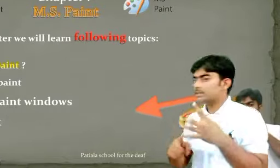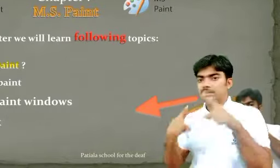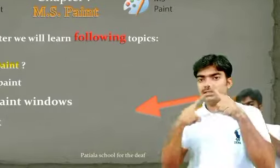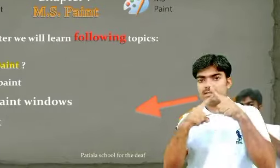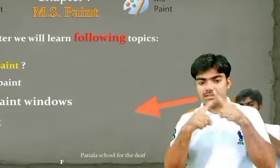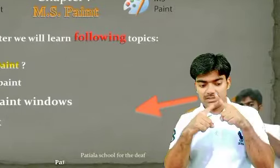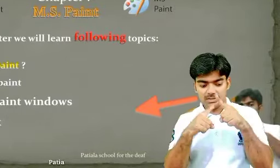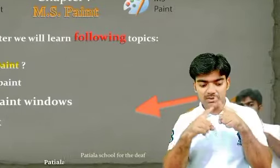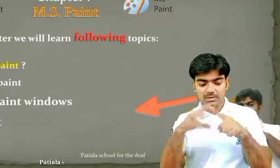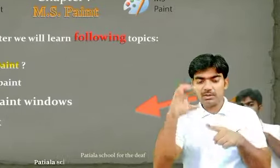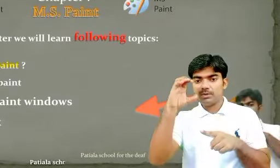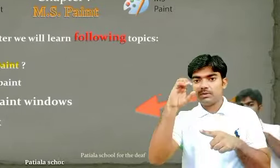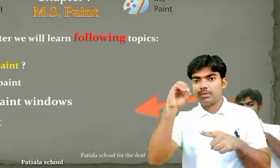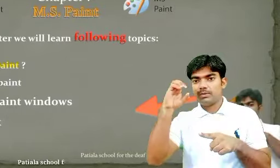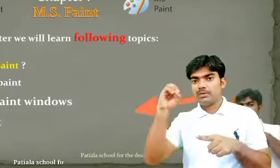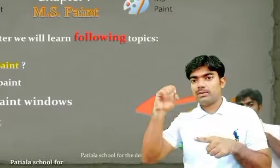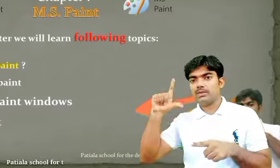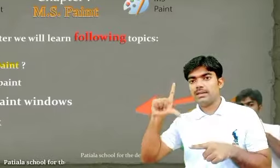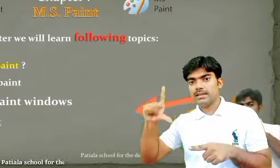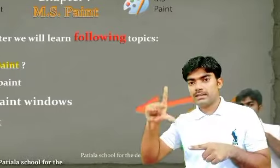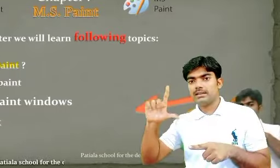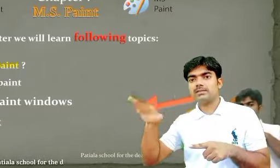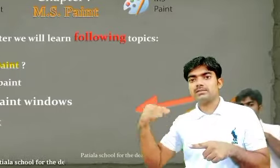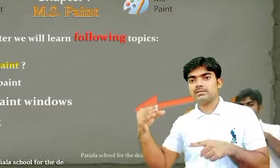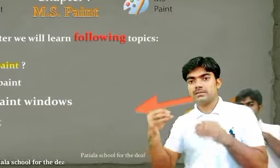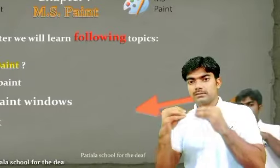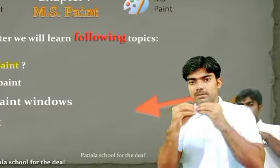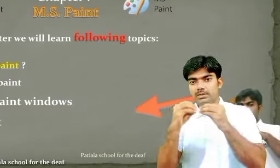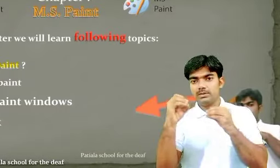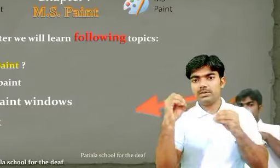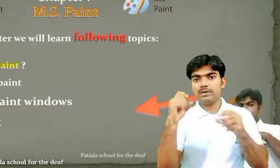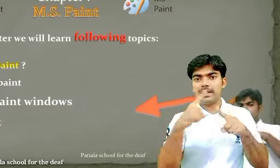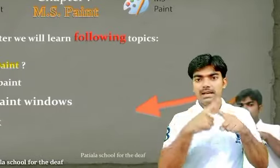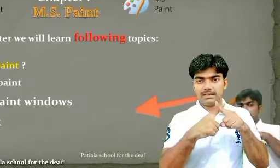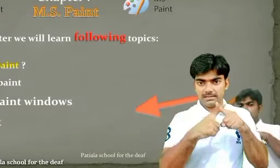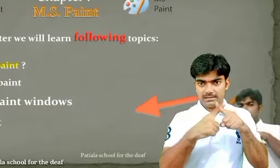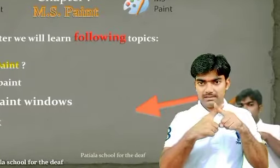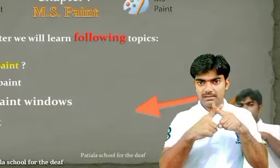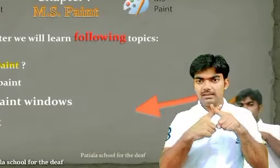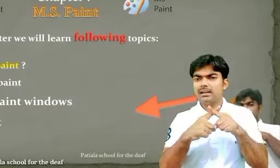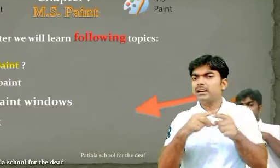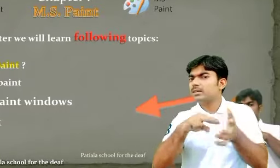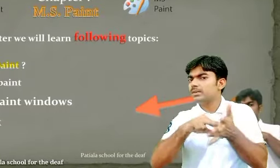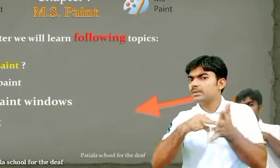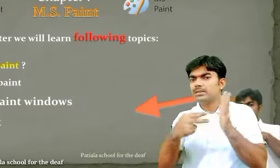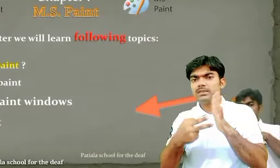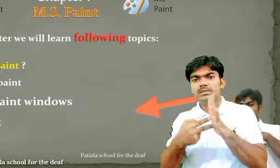Parts of paint windows 4. Toolbox